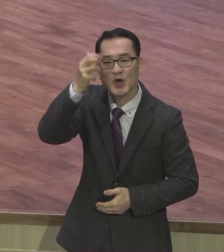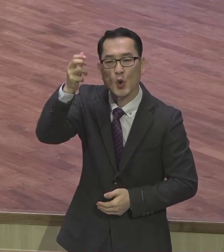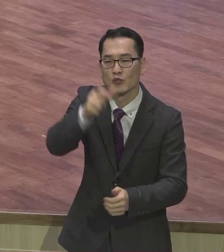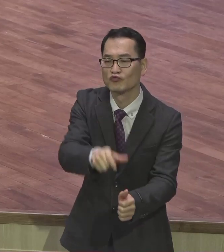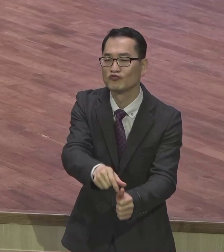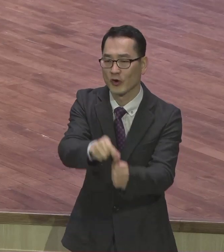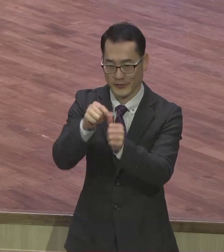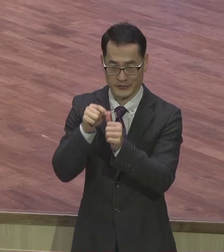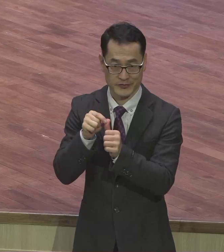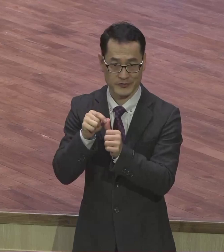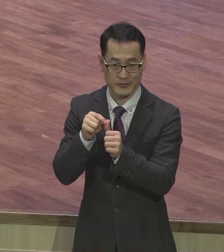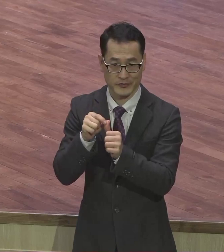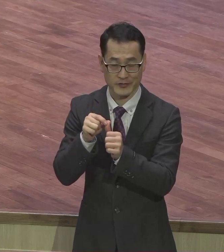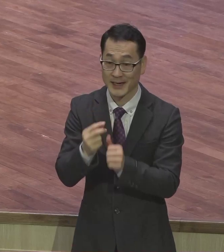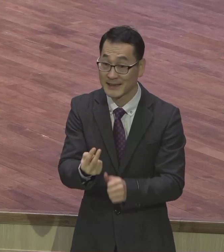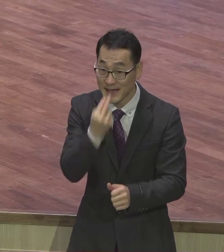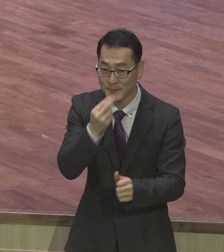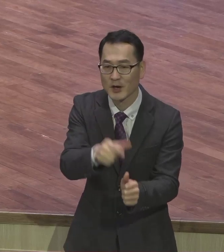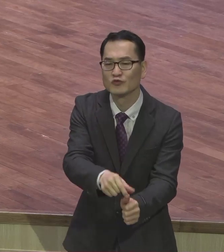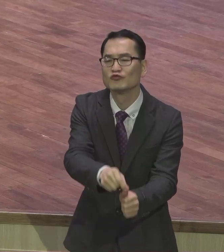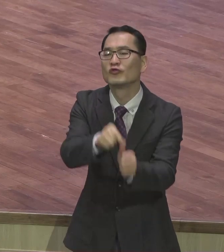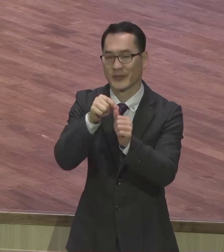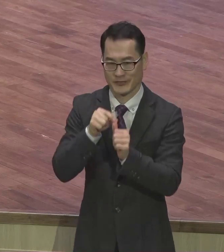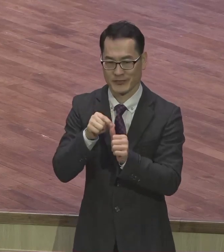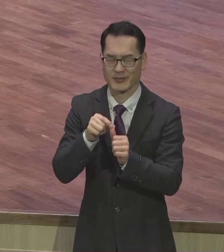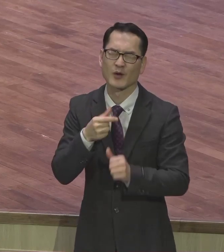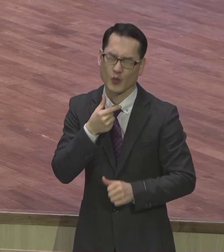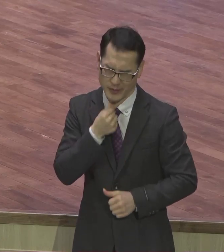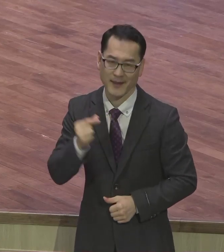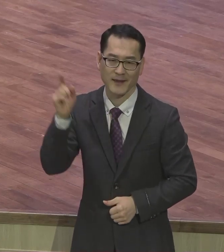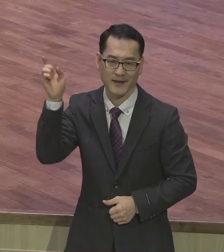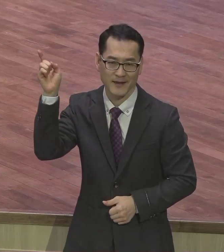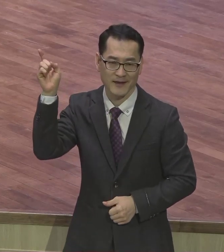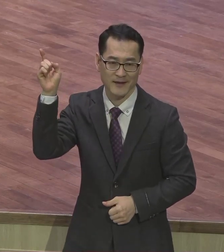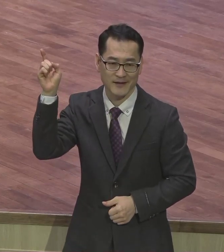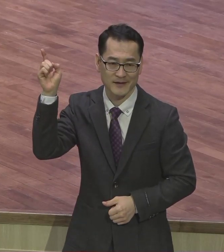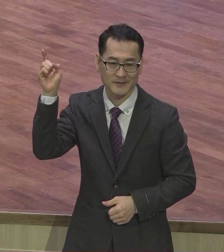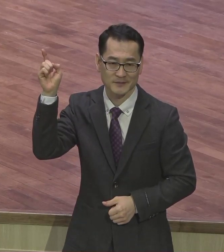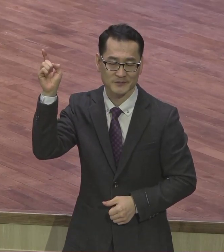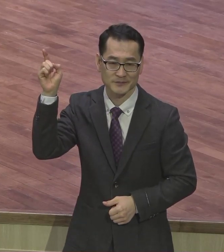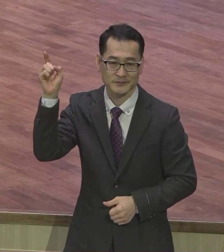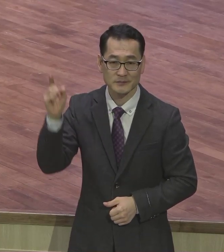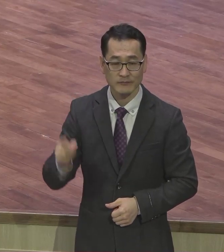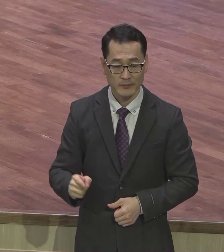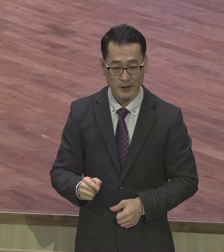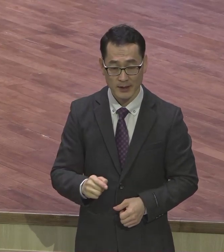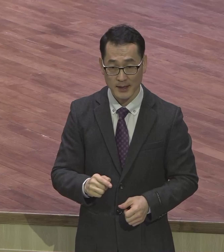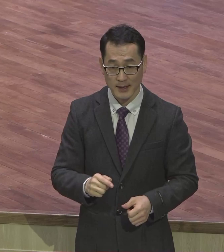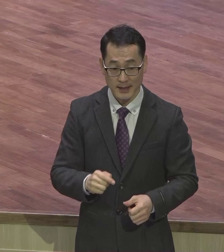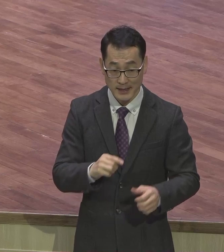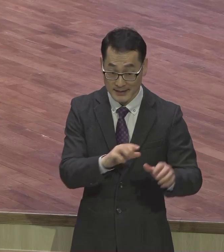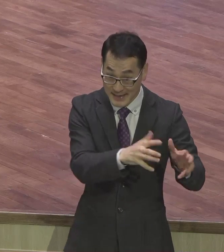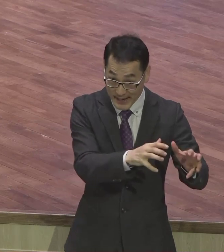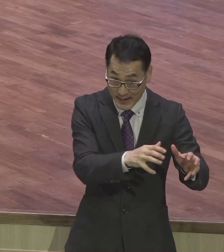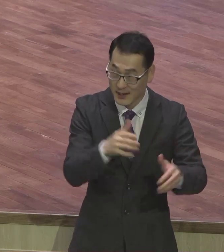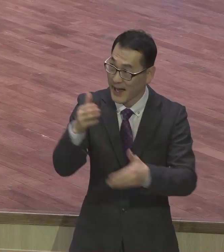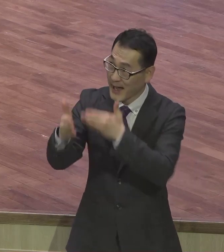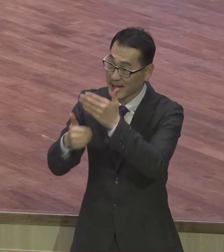생명의 구원하는 다시 말하면 세상에서 하나님께로 돌아오는 이런 새생명을